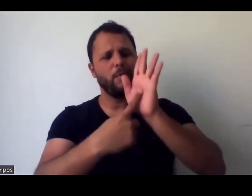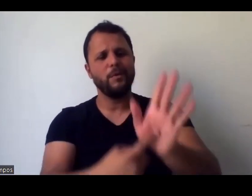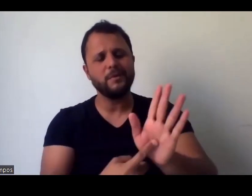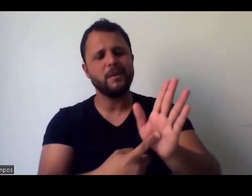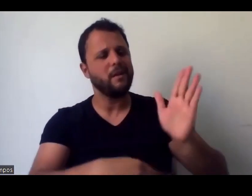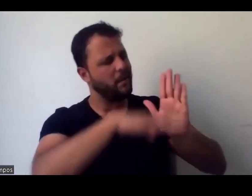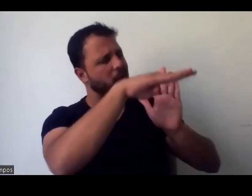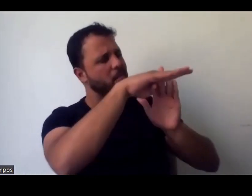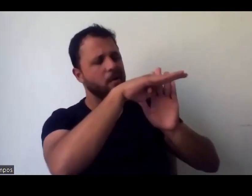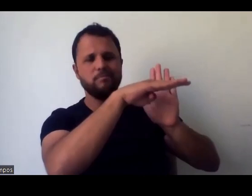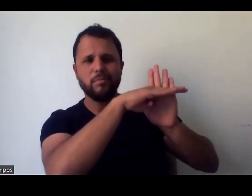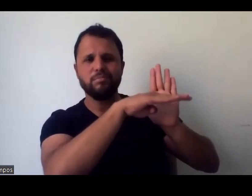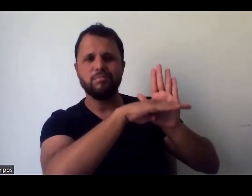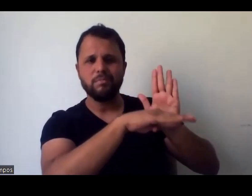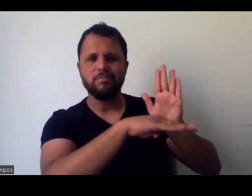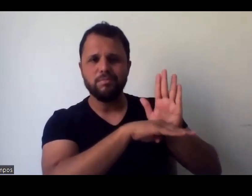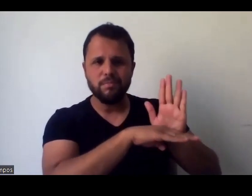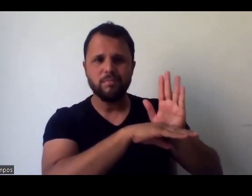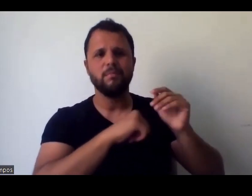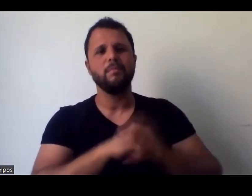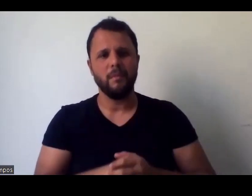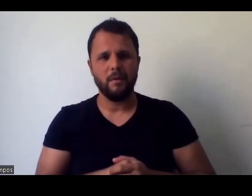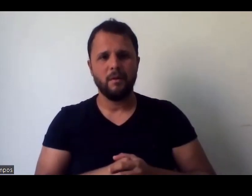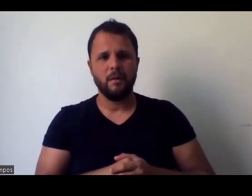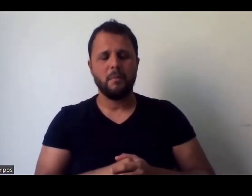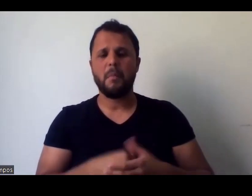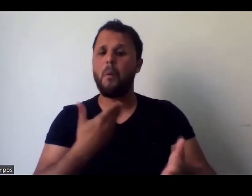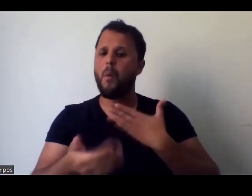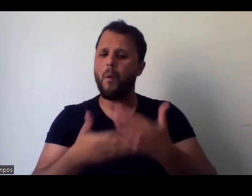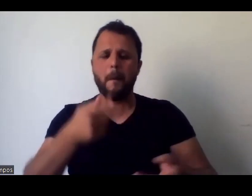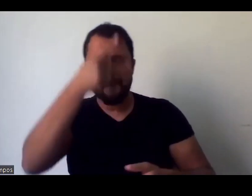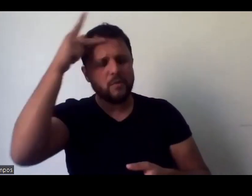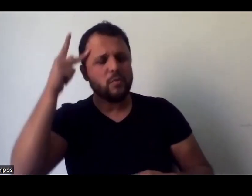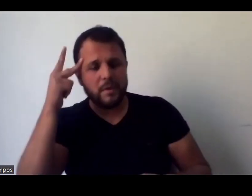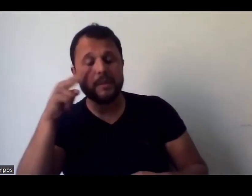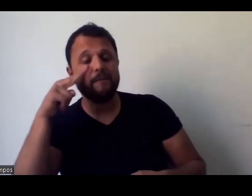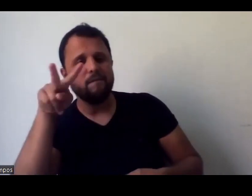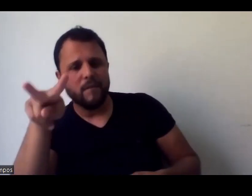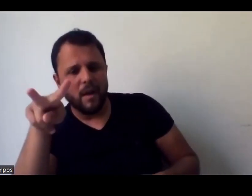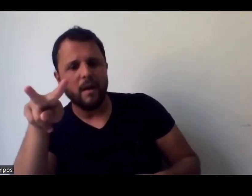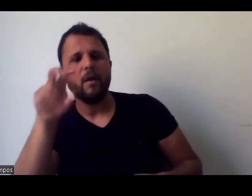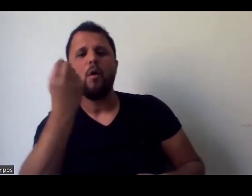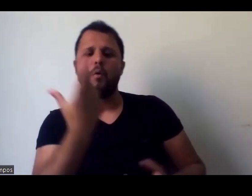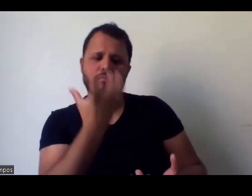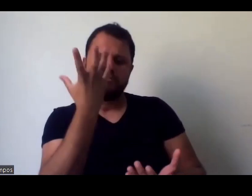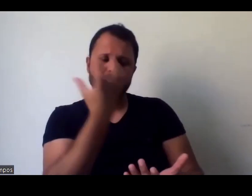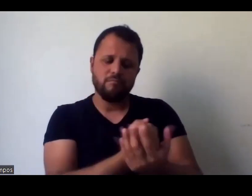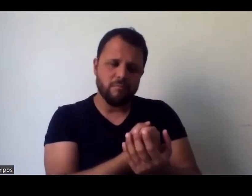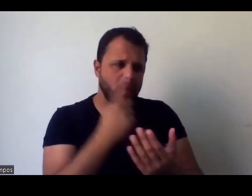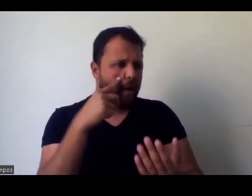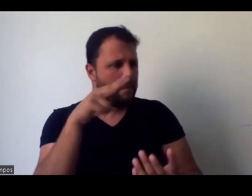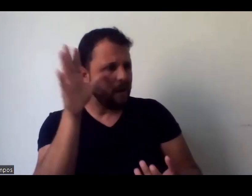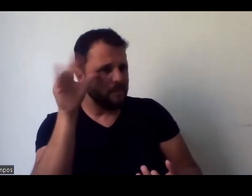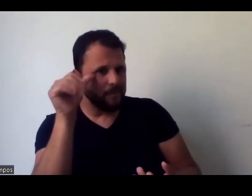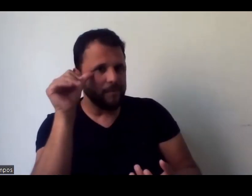arte, tudo, que ficou também na WIC, então, tá lá pra quem quiser olhar, baixar, então, acho que esse tipo de projeto... Isso, e